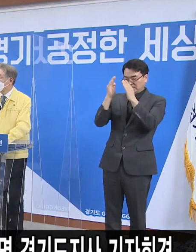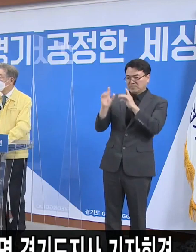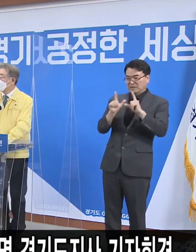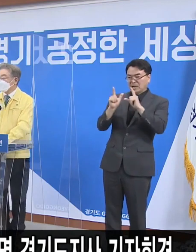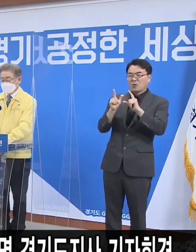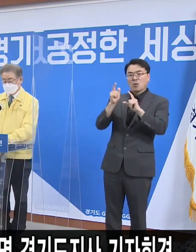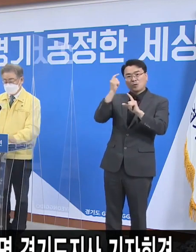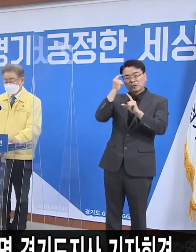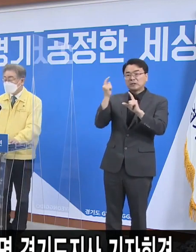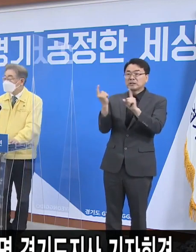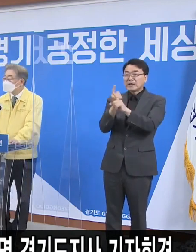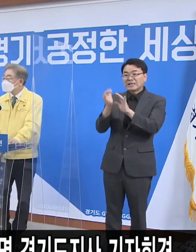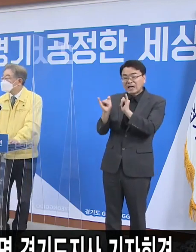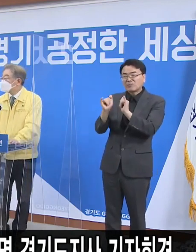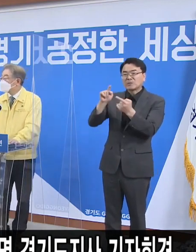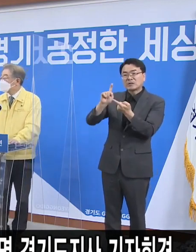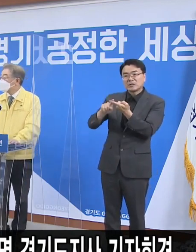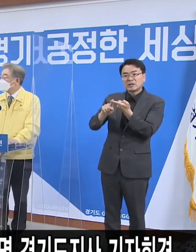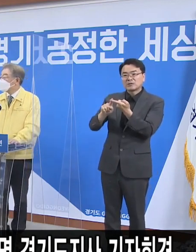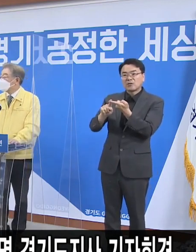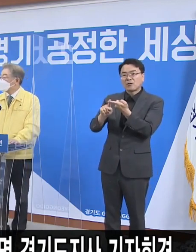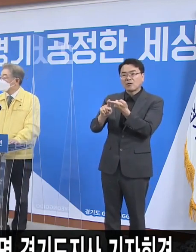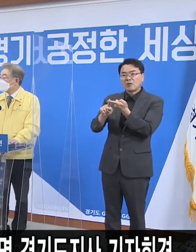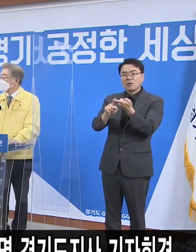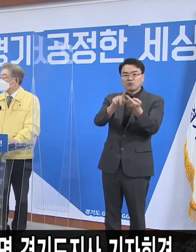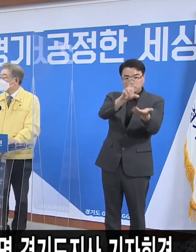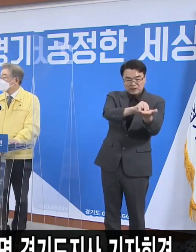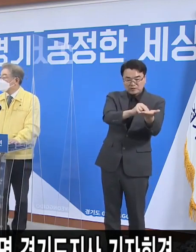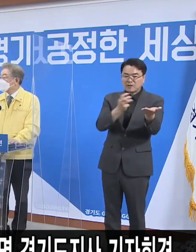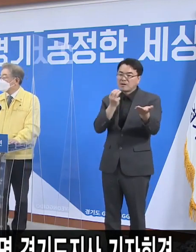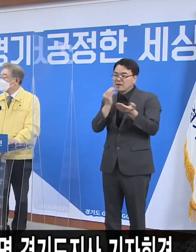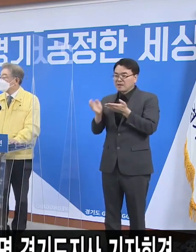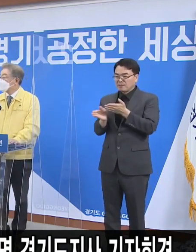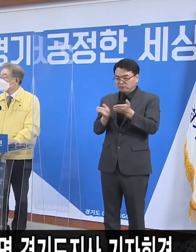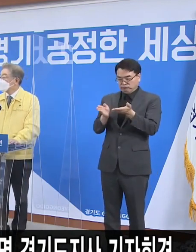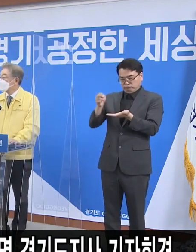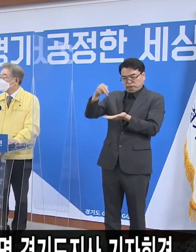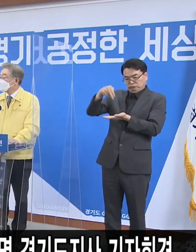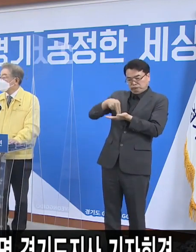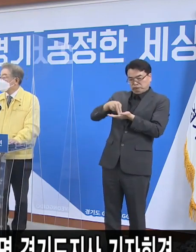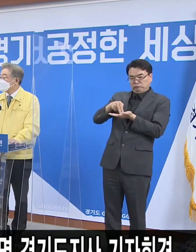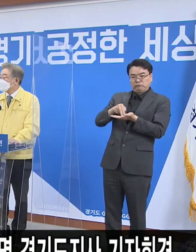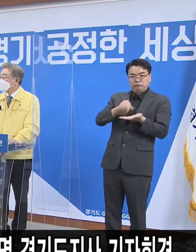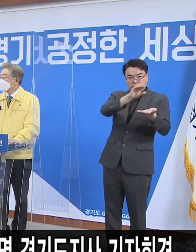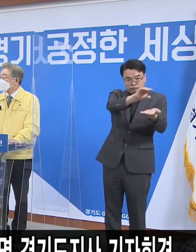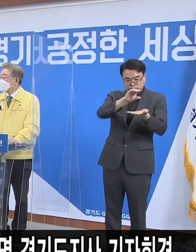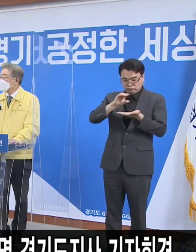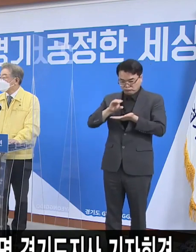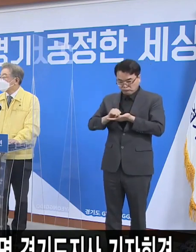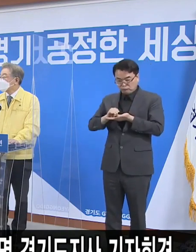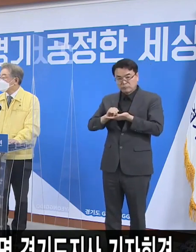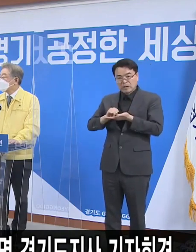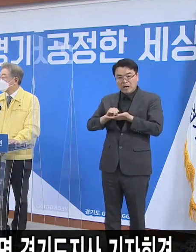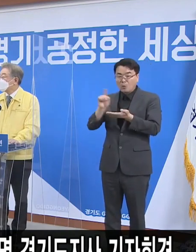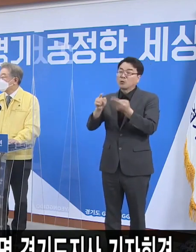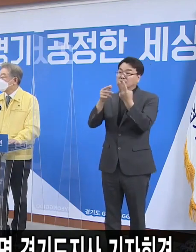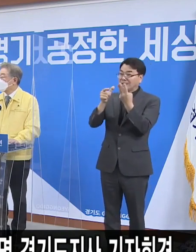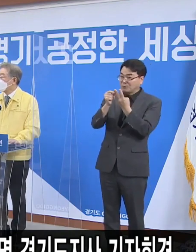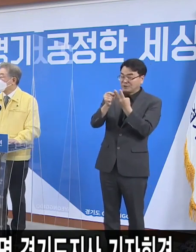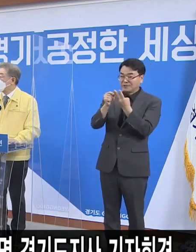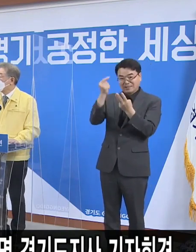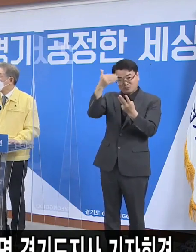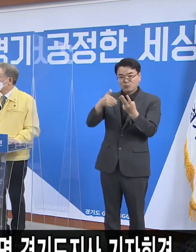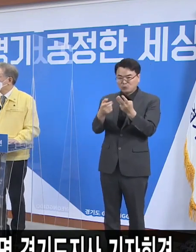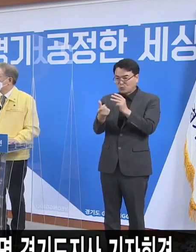정부에 건의를 했는데 경기도 차원에서 도입 가능성이 있는지에 대해서 이 부분에 대해서는 방금 말씀드렸기 때문에